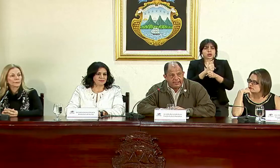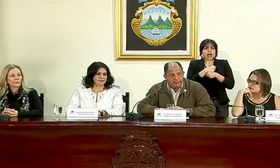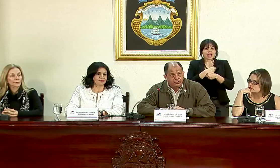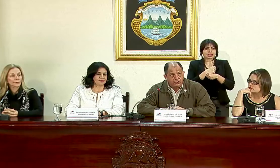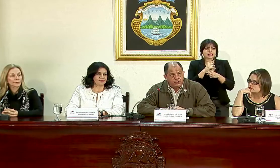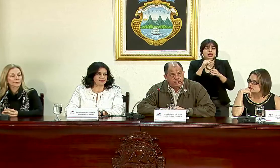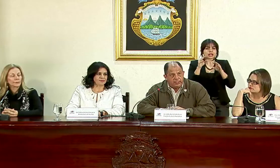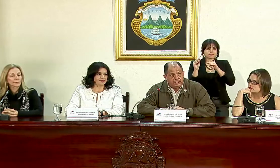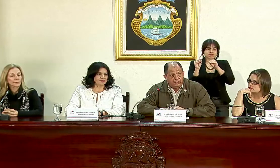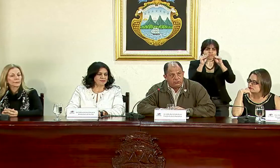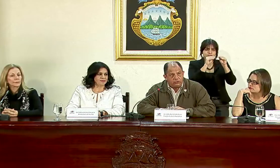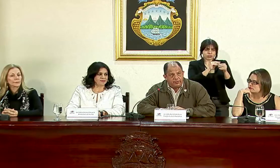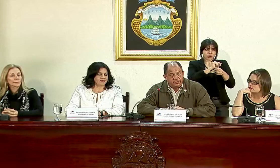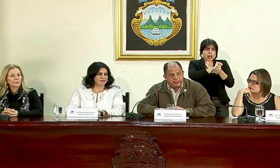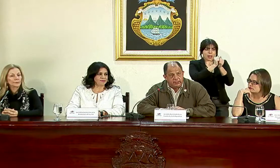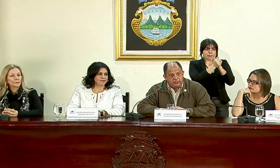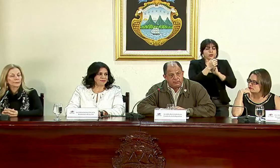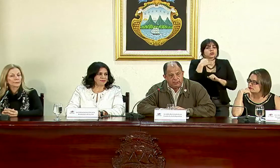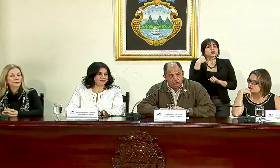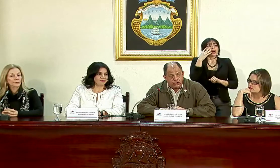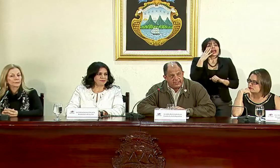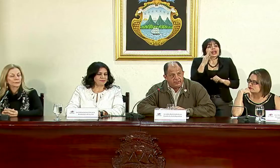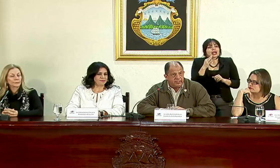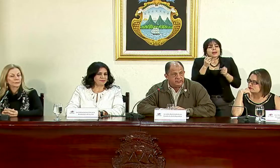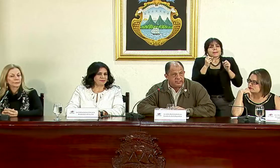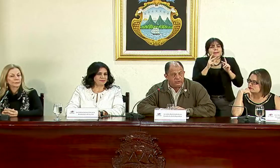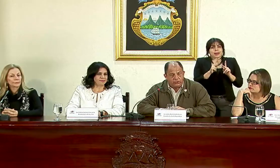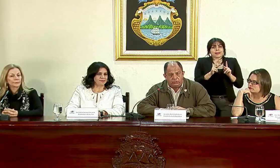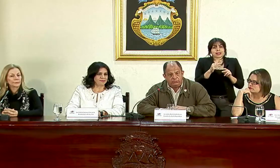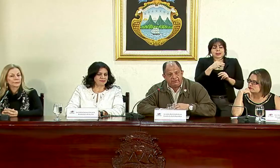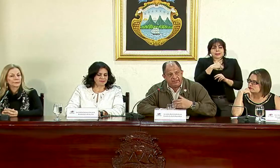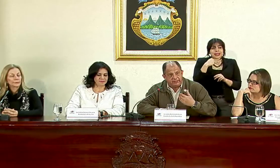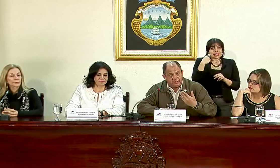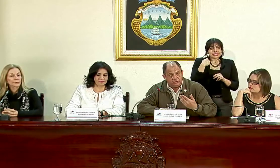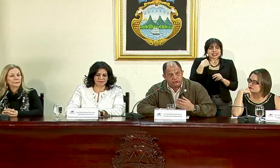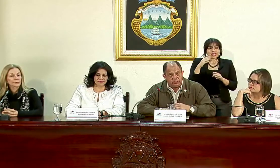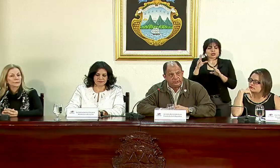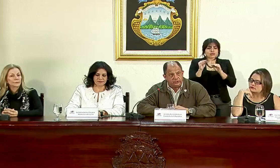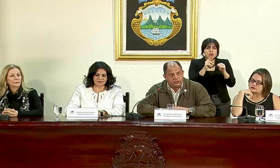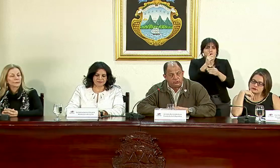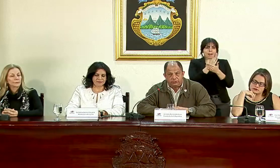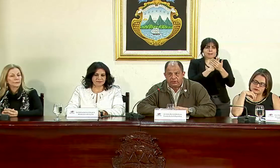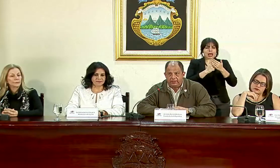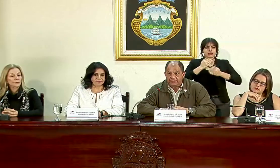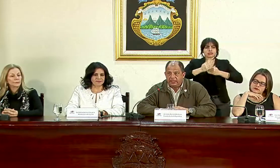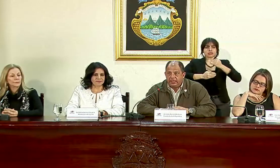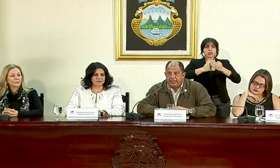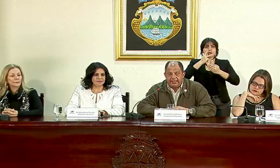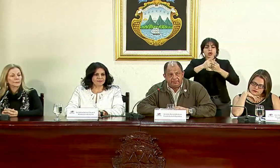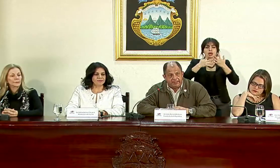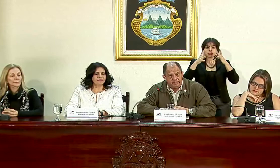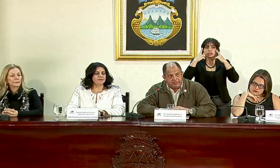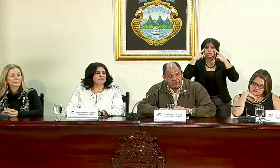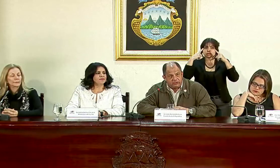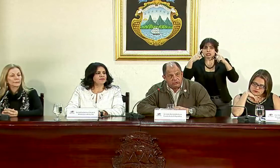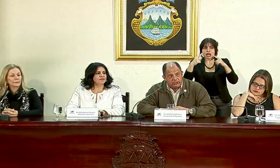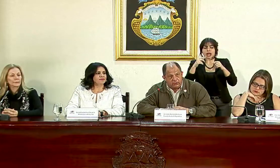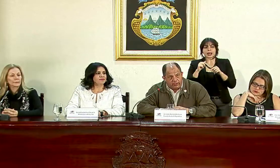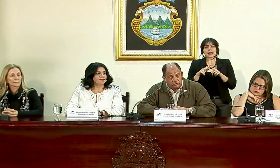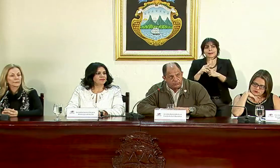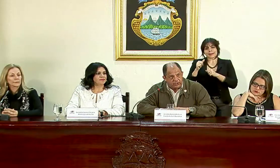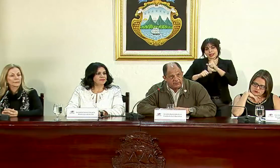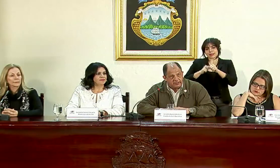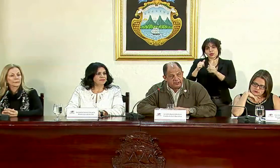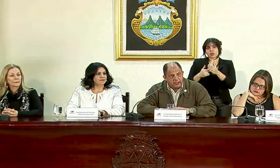recambio que creo nos permite colocar al ministerio en una fase de consolidación de algunos programas y emprendimiento